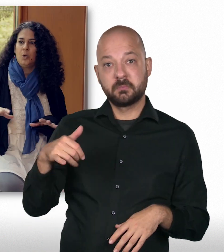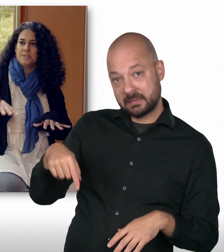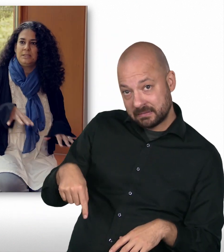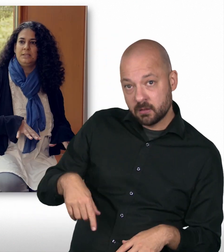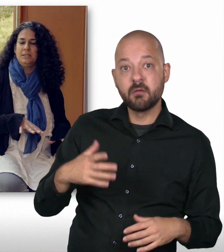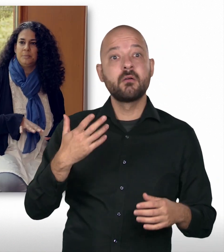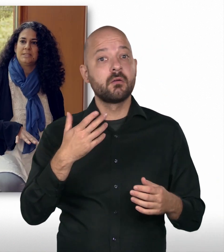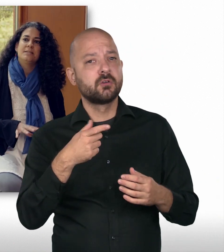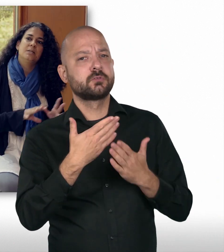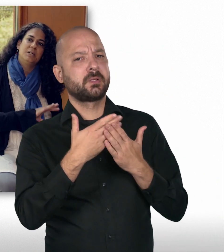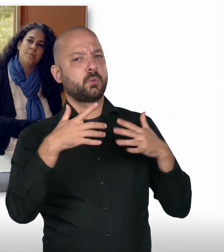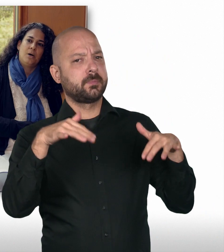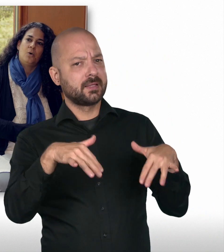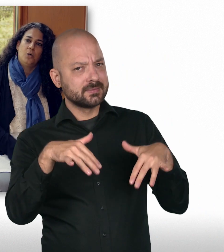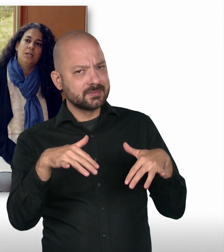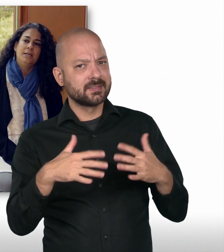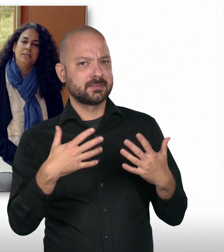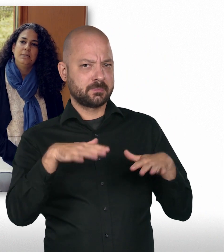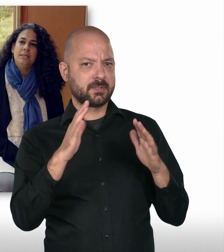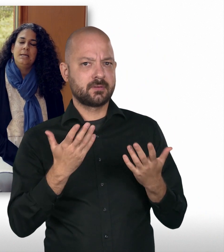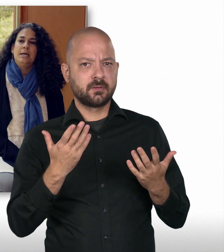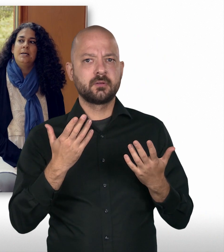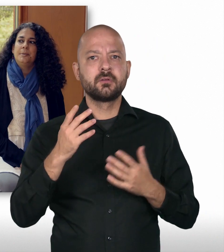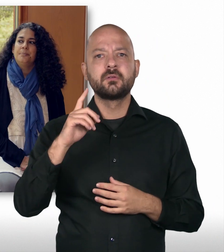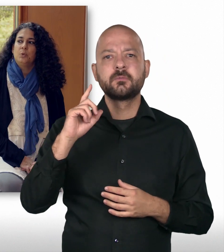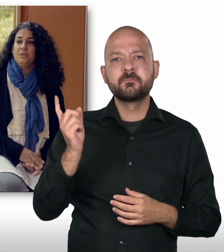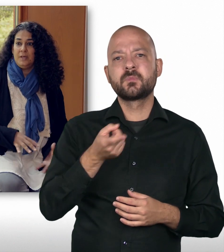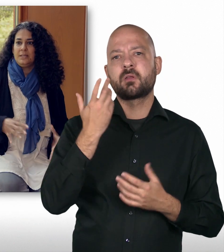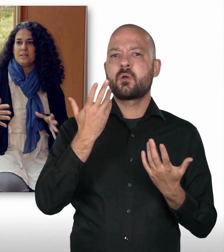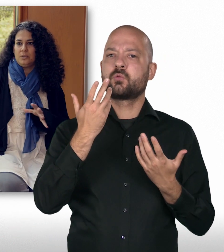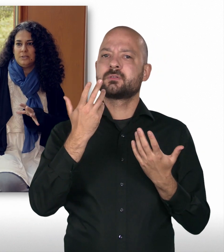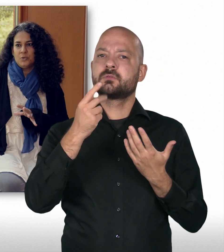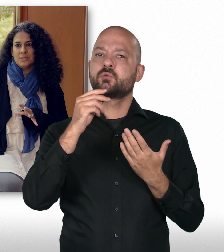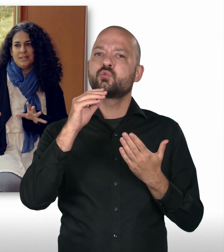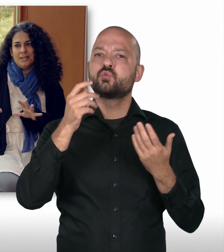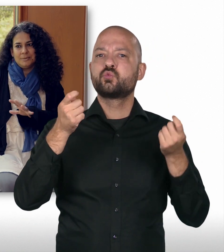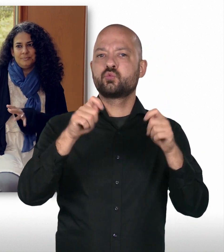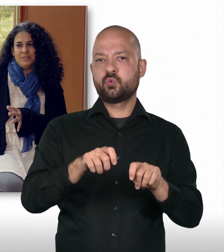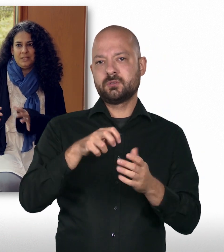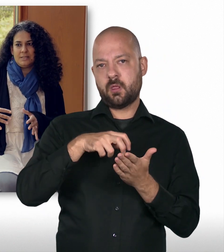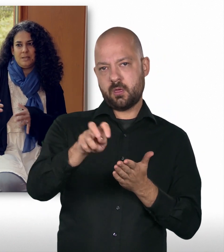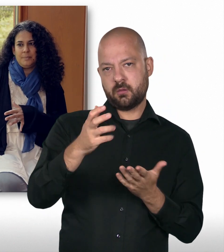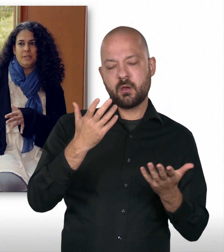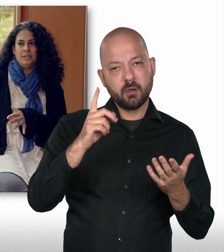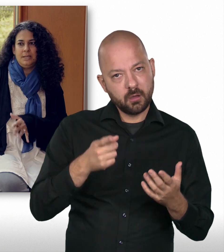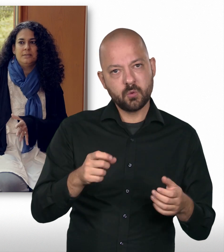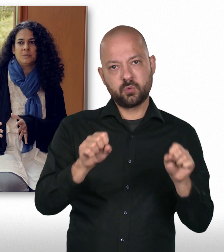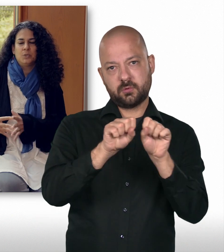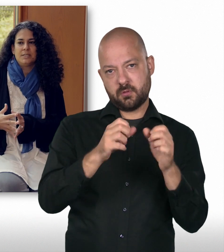hauptsächlich hier in Präsenz gemacht, aber auch online. Und wir werden jetzt auch den Schlusslehrgang, der jetzt ab Ende des Monats